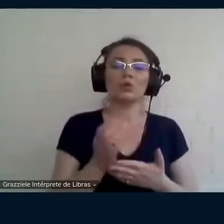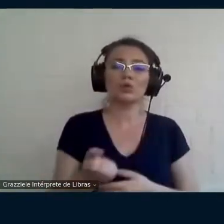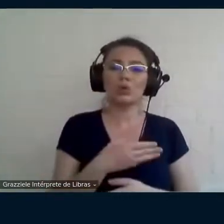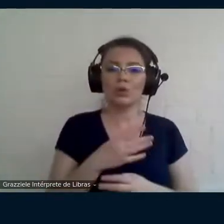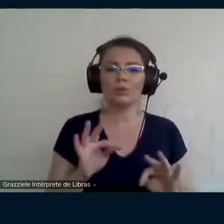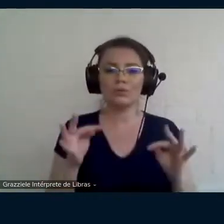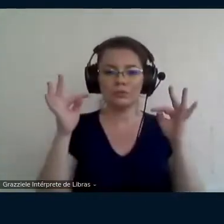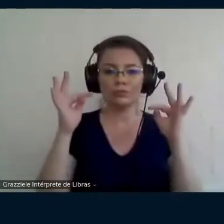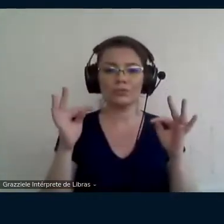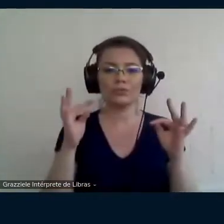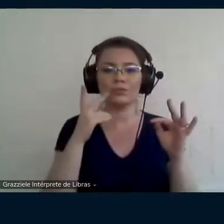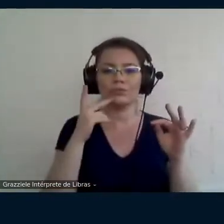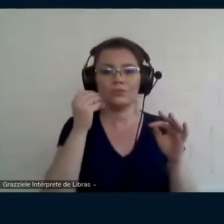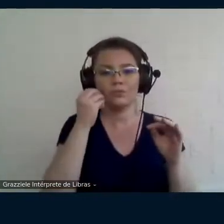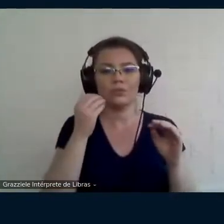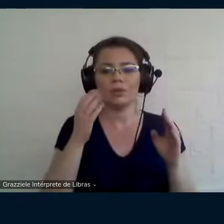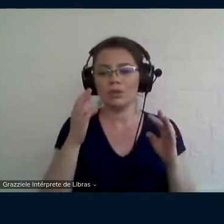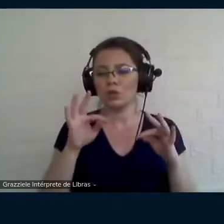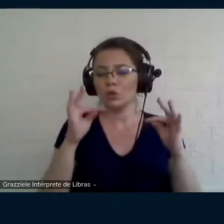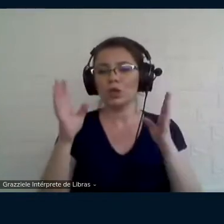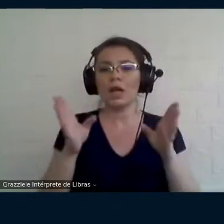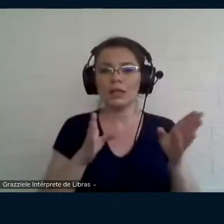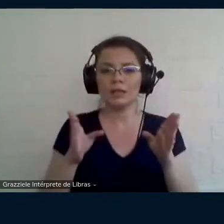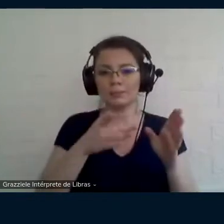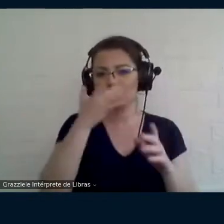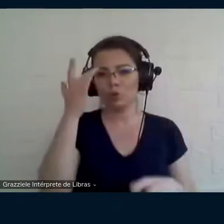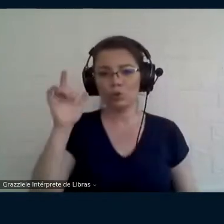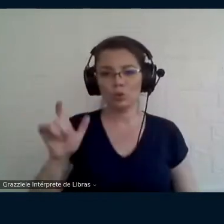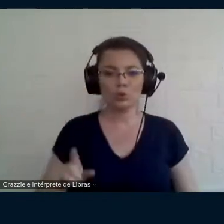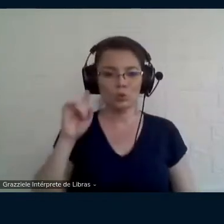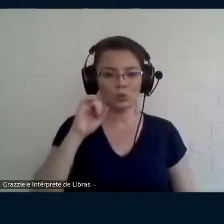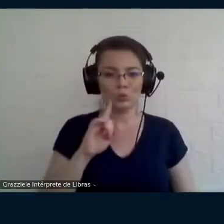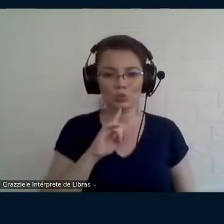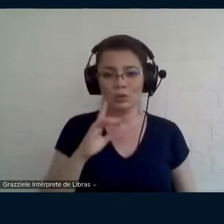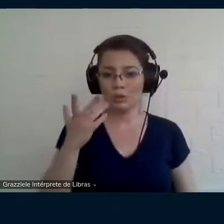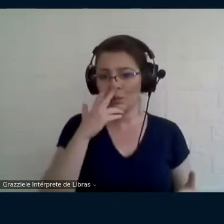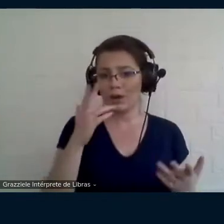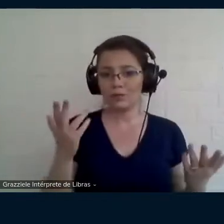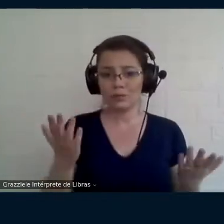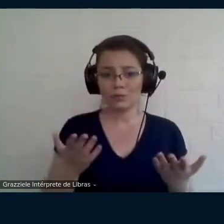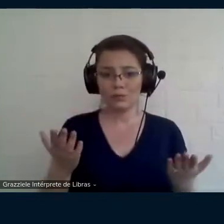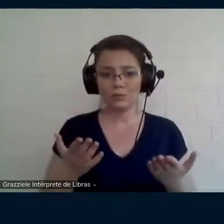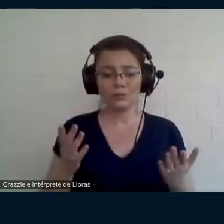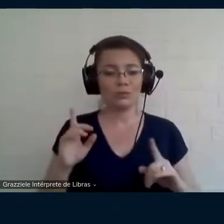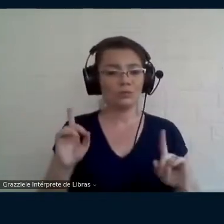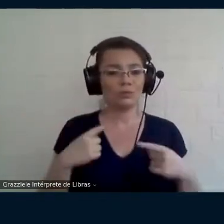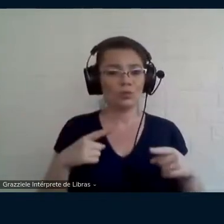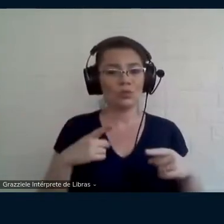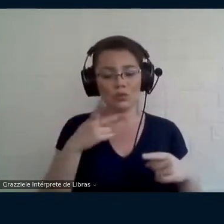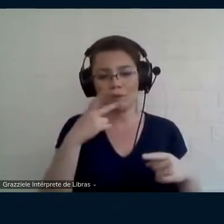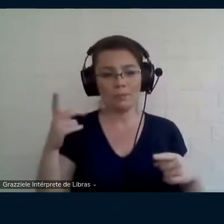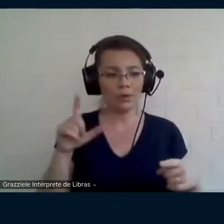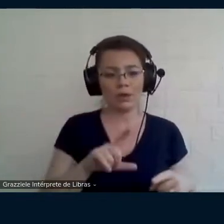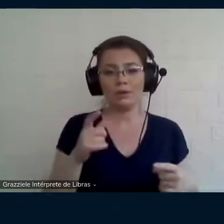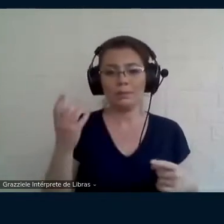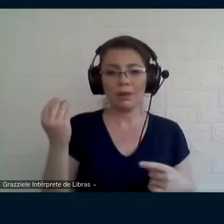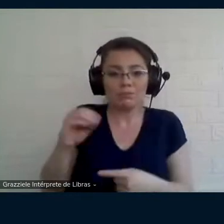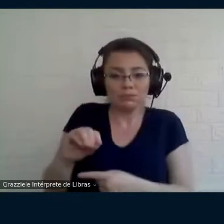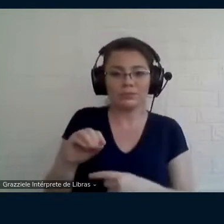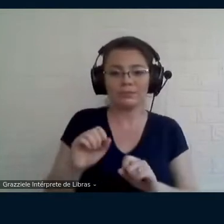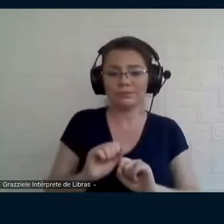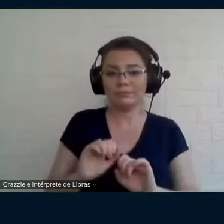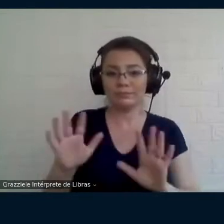acesso para as pessoas surdas a música está agora acho que virou nossa tem uma lente sobre isso que é